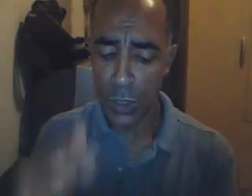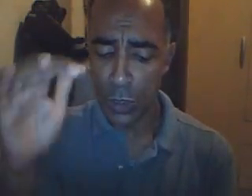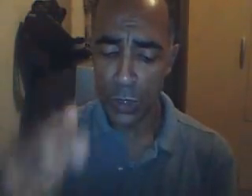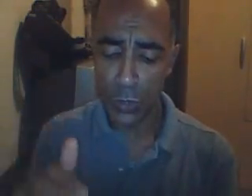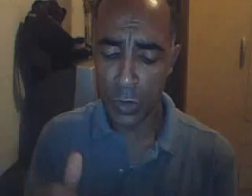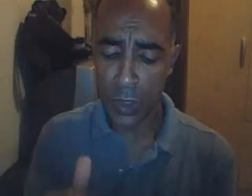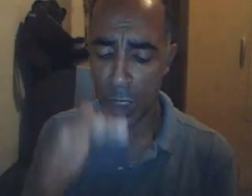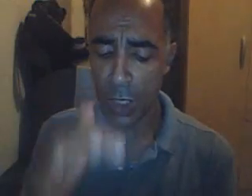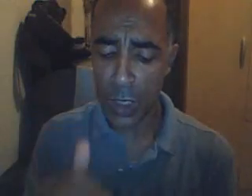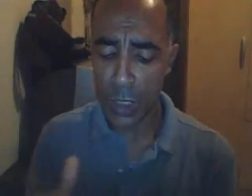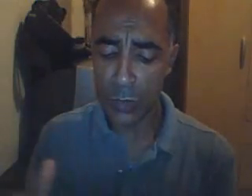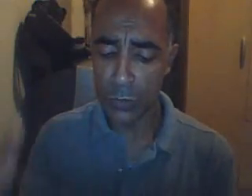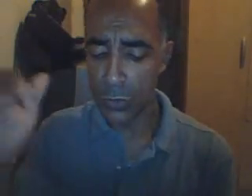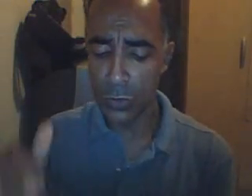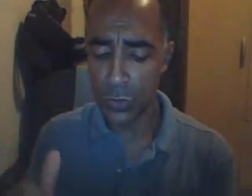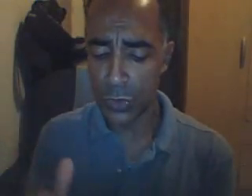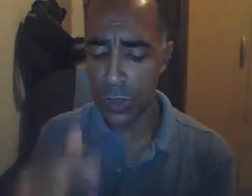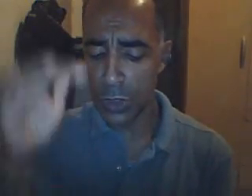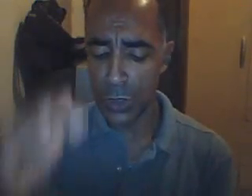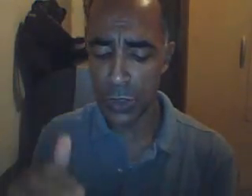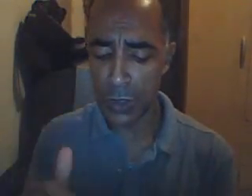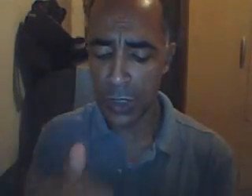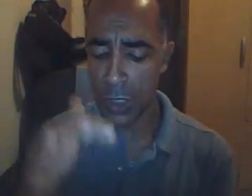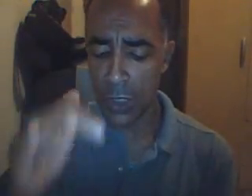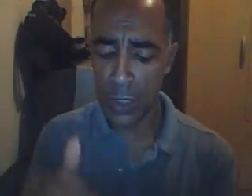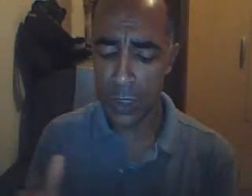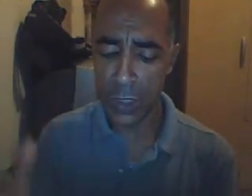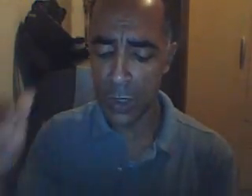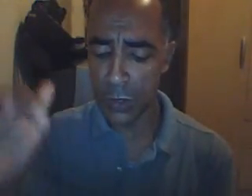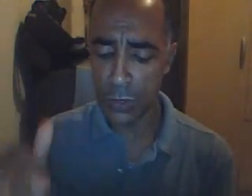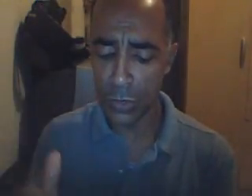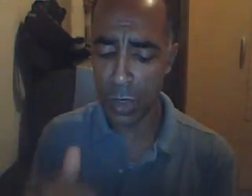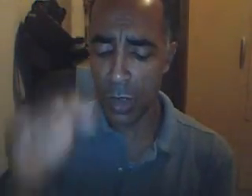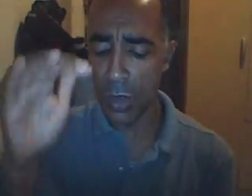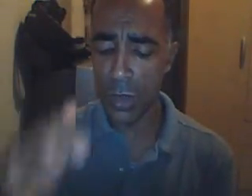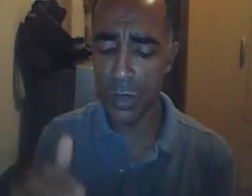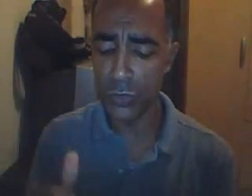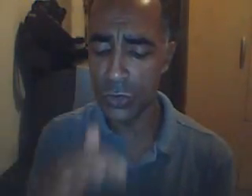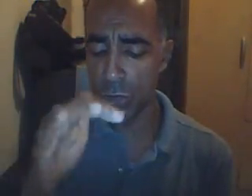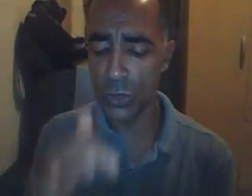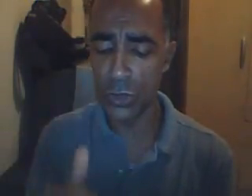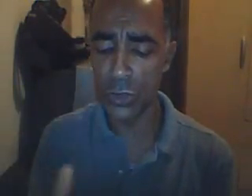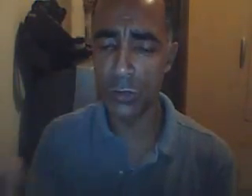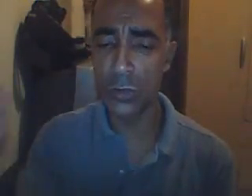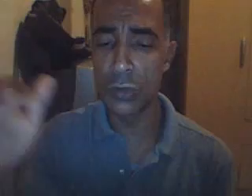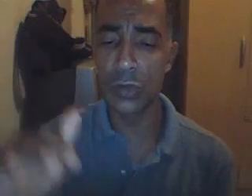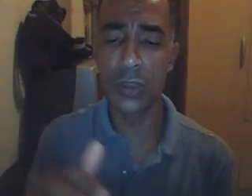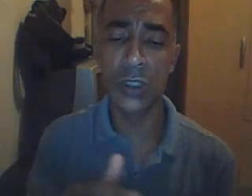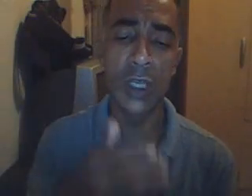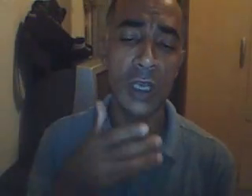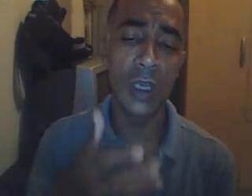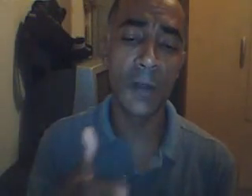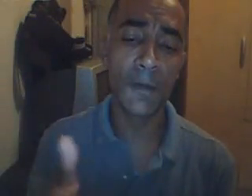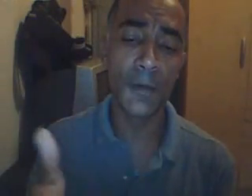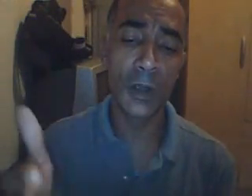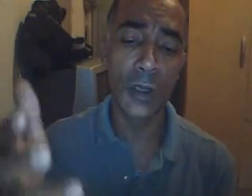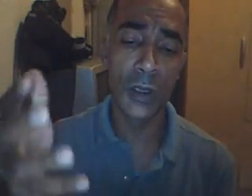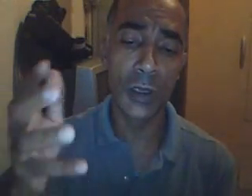eu quero um descanso contigo sem fim.